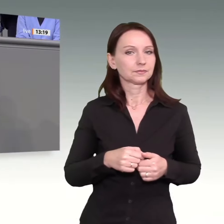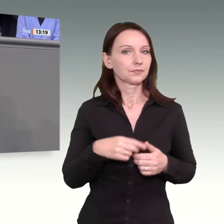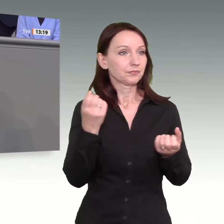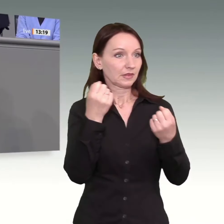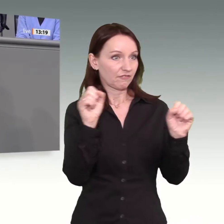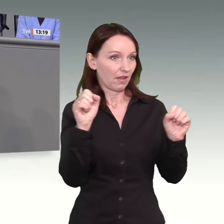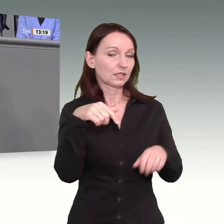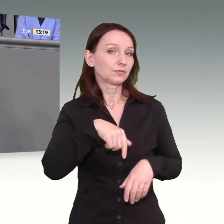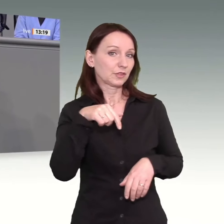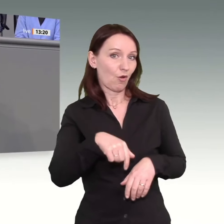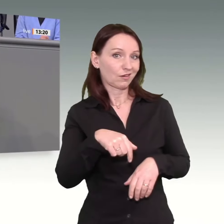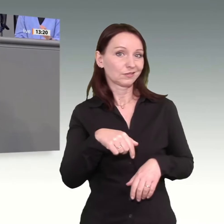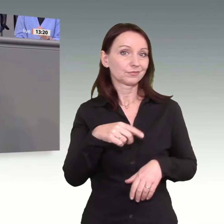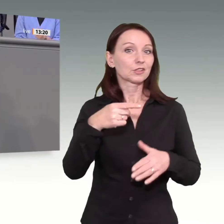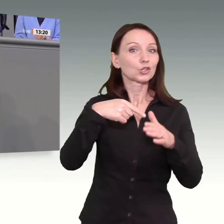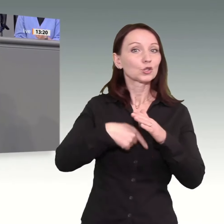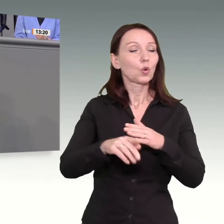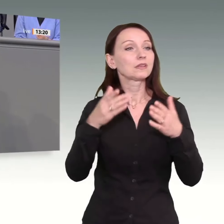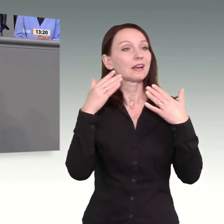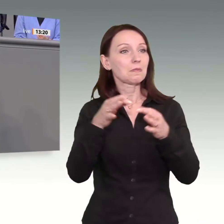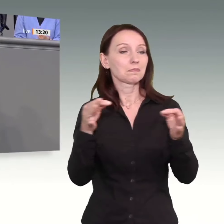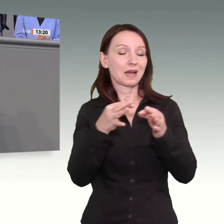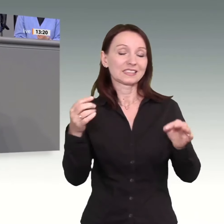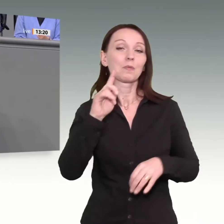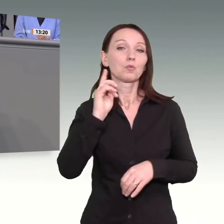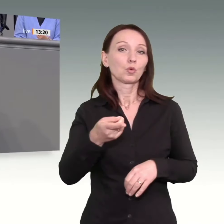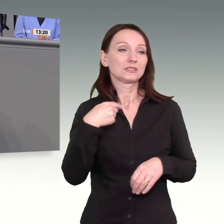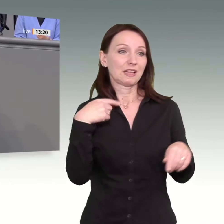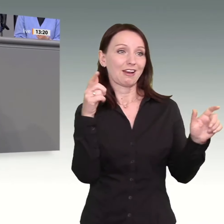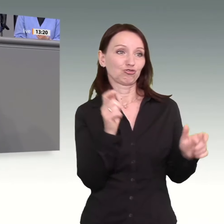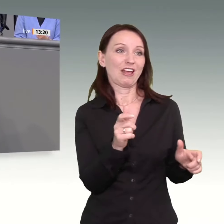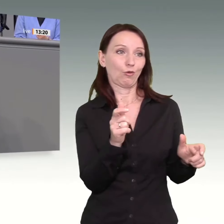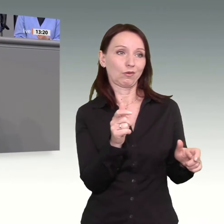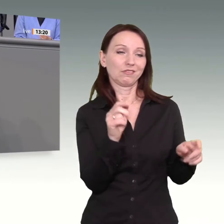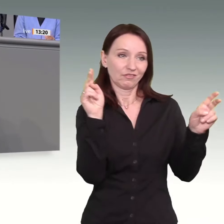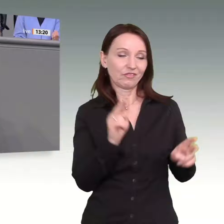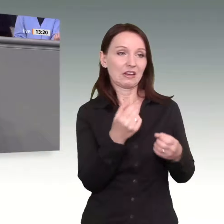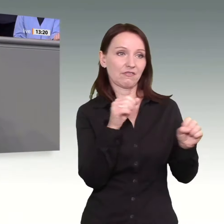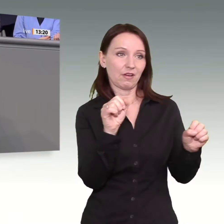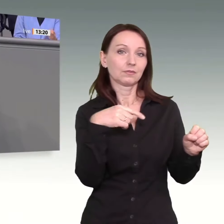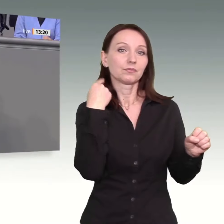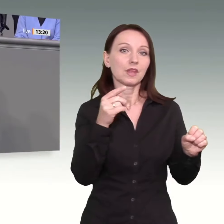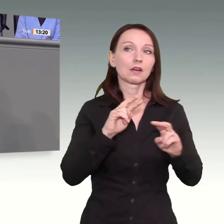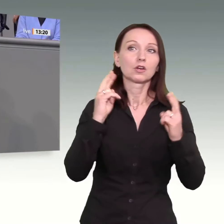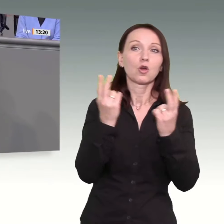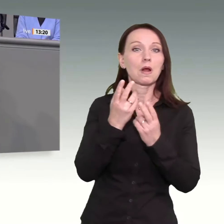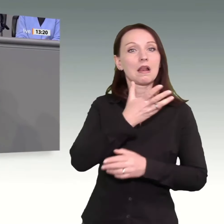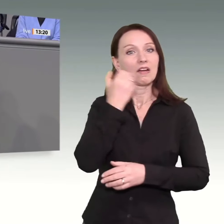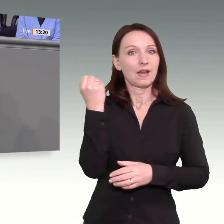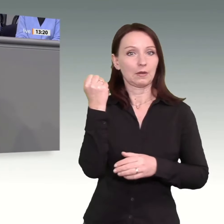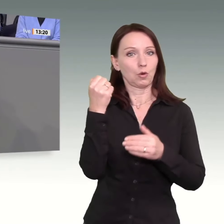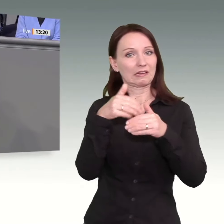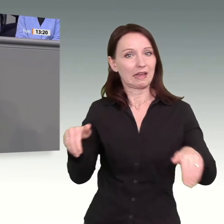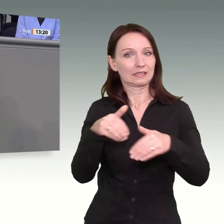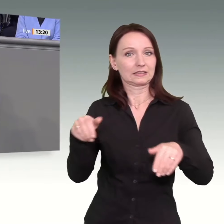Klimamaßnahmen eingeschränkt werden, um die globale Erwärmung zu begrenzen. Ja, was denn nun? Freiheit oder